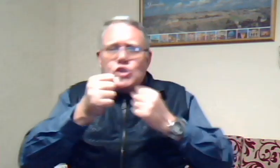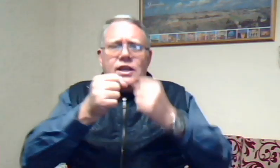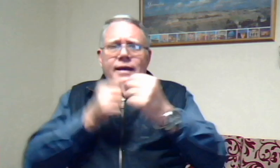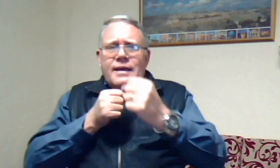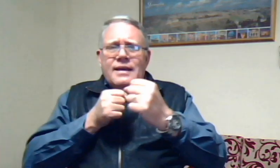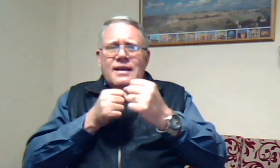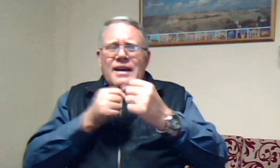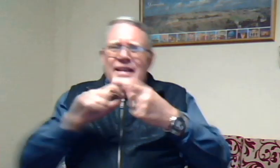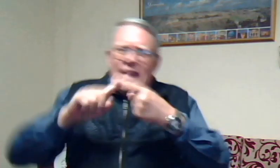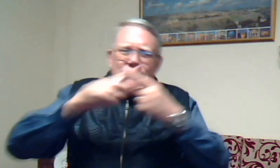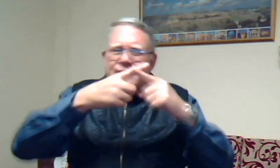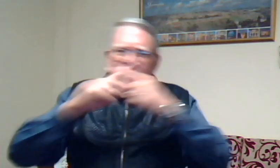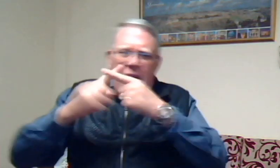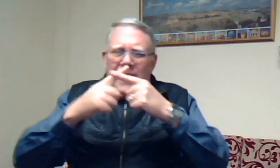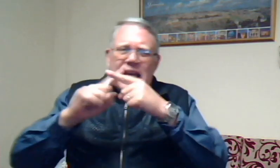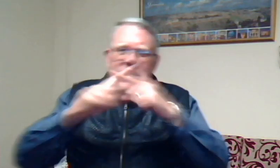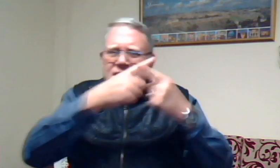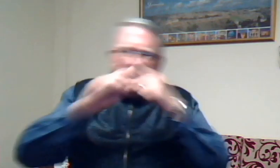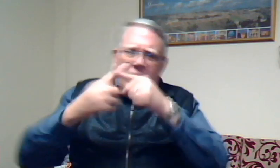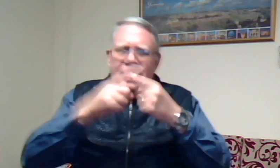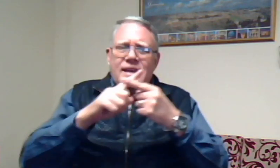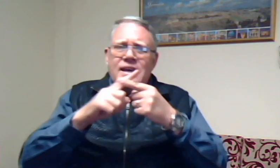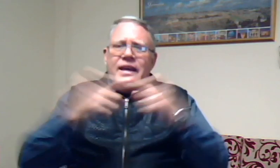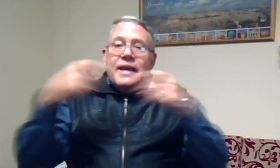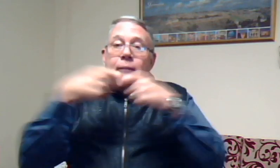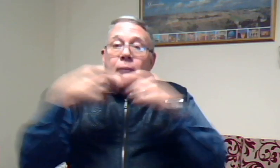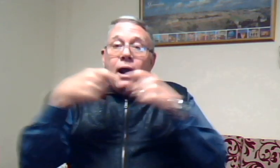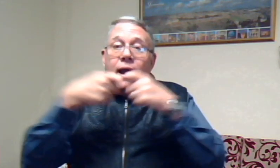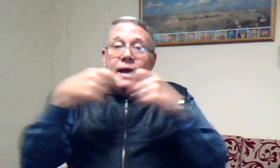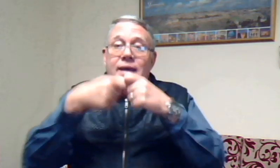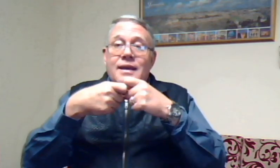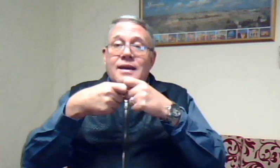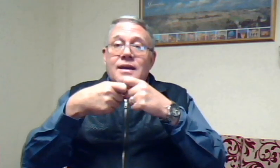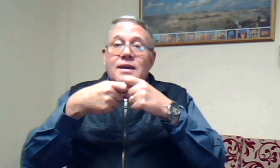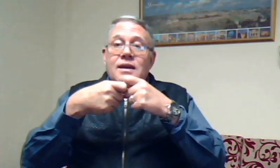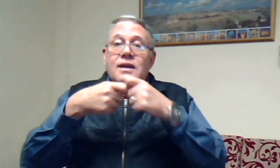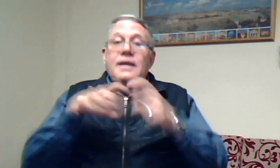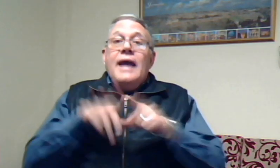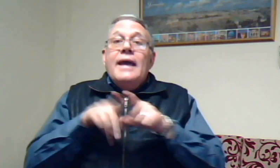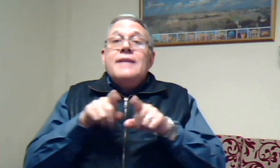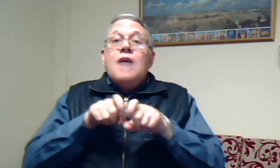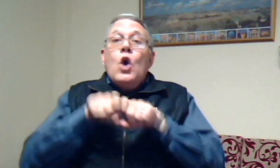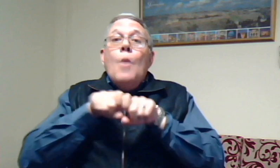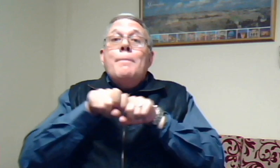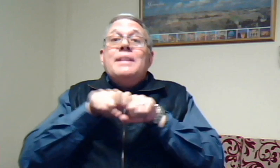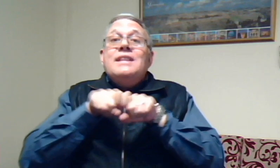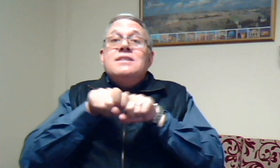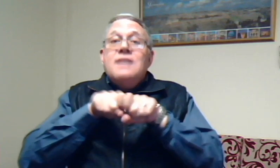jy jy vech jy stry jy beklui jy het een kompetitie